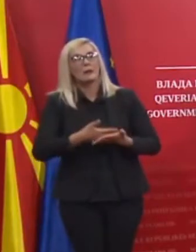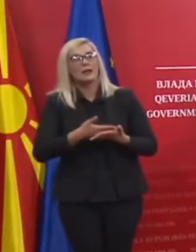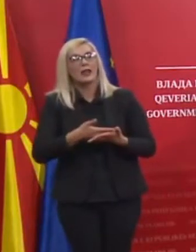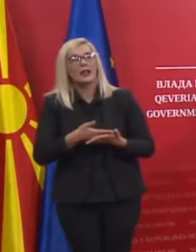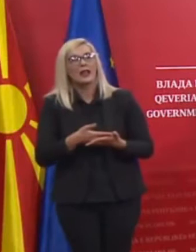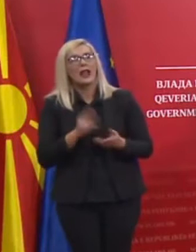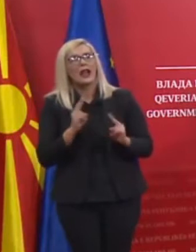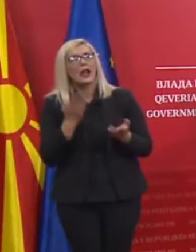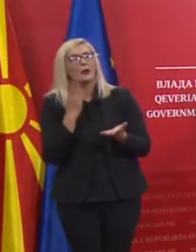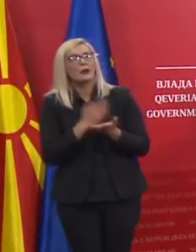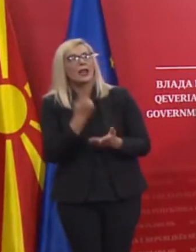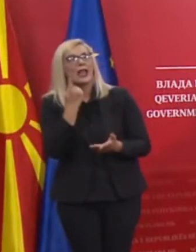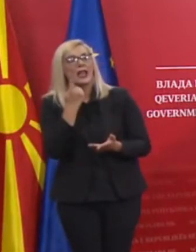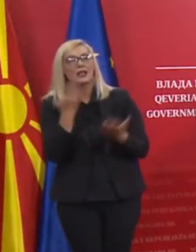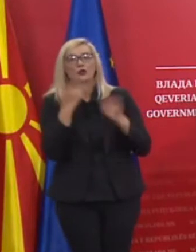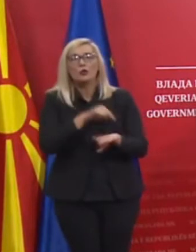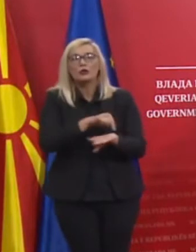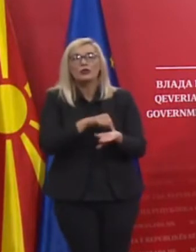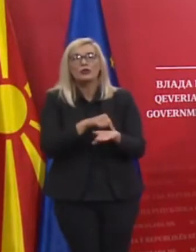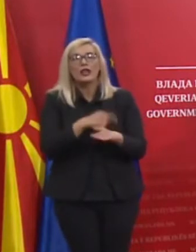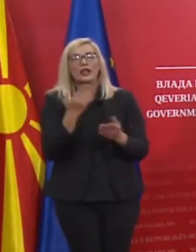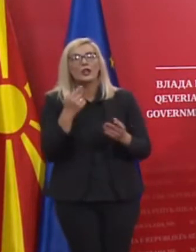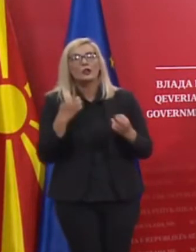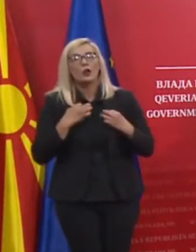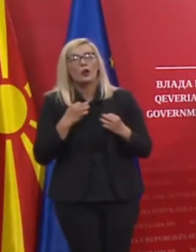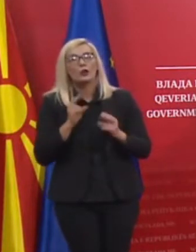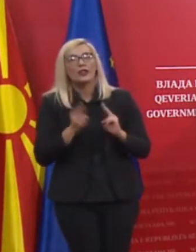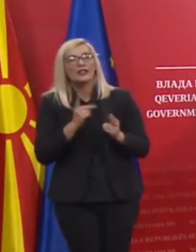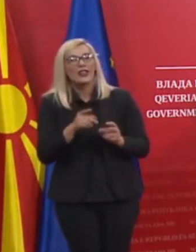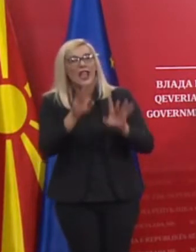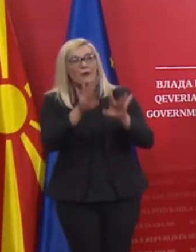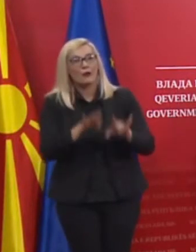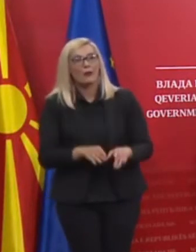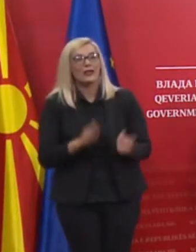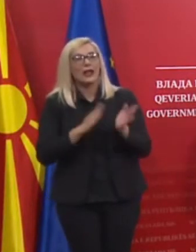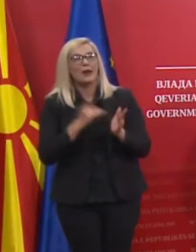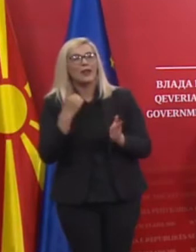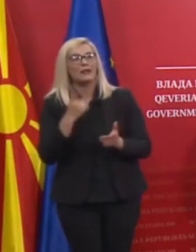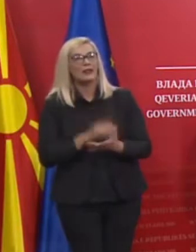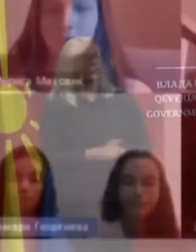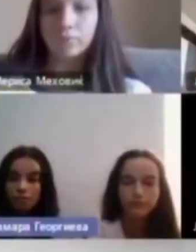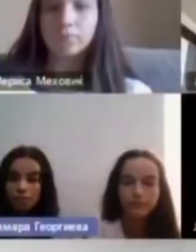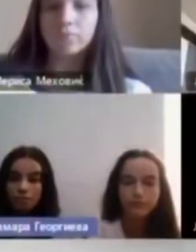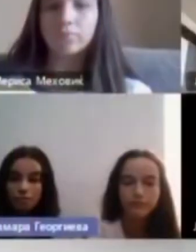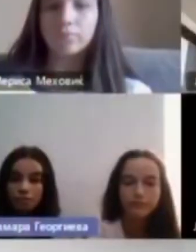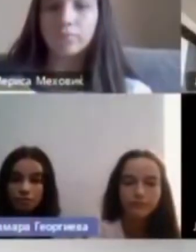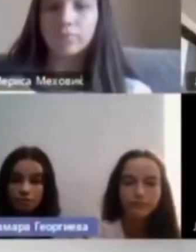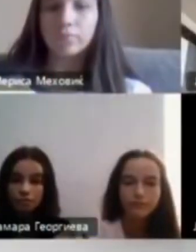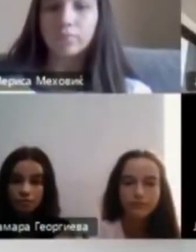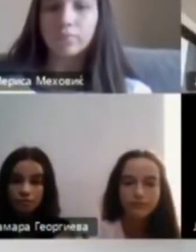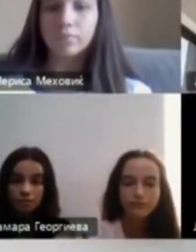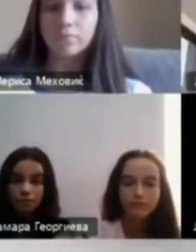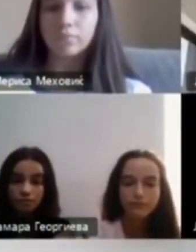përdorur dhe ufronë mësim në pesgju. Platforma është praktike, e letë për të përdorur dhe siel më shumë për nbaqe edukative dhe